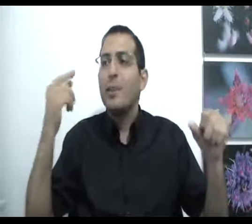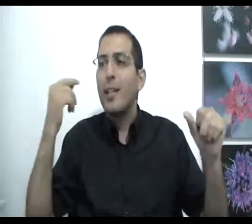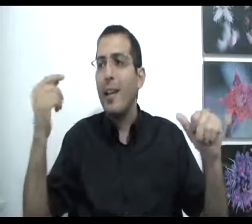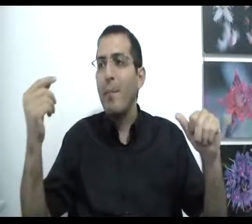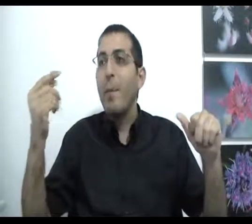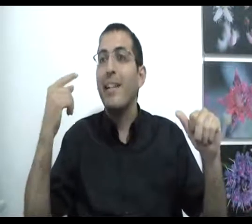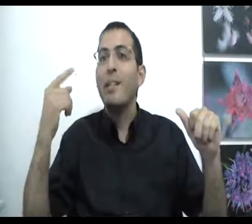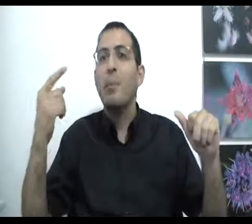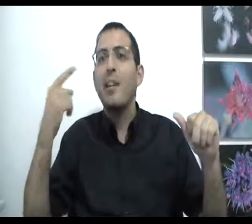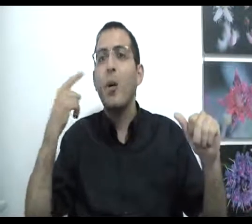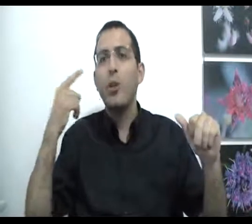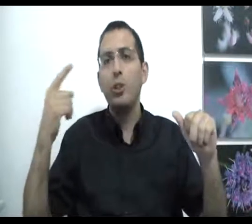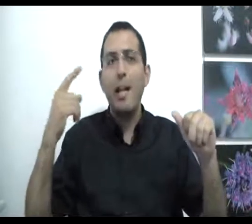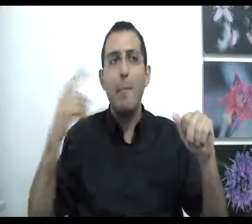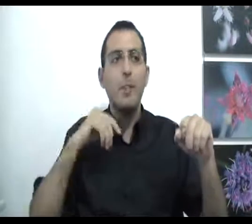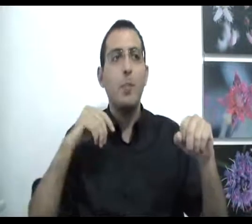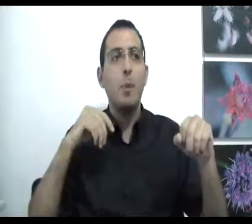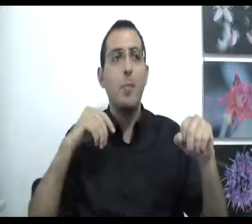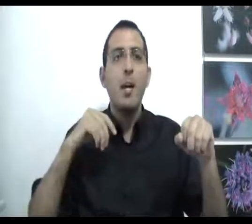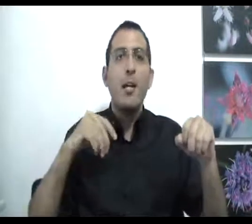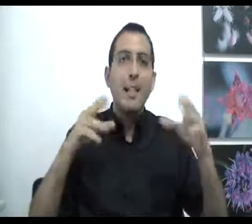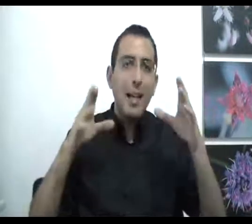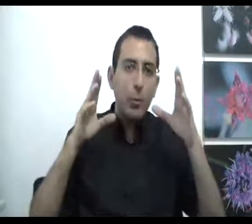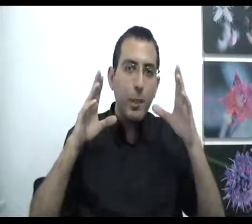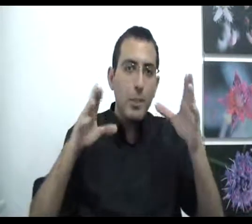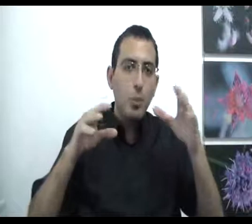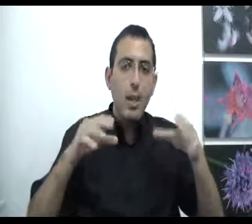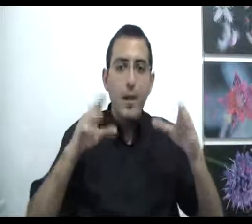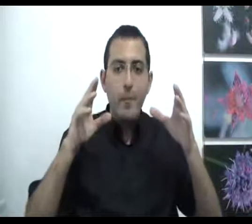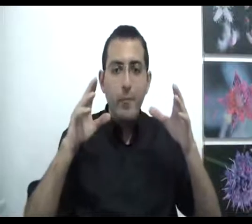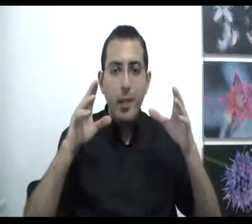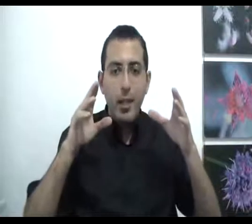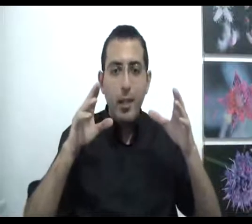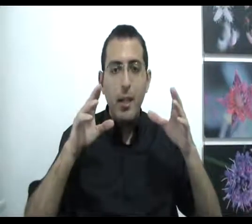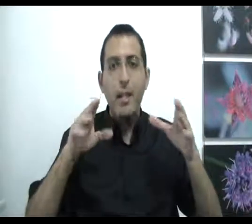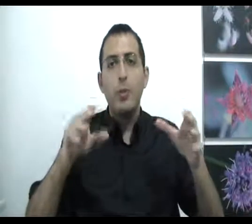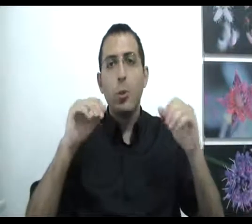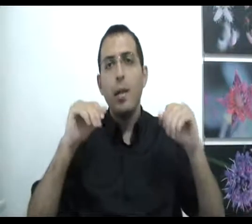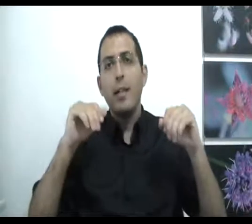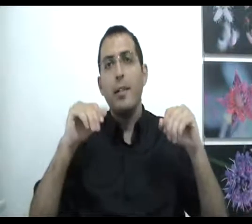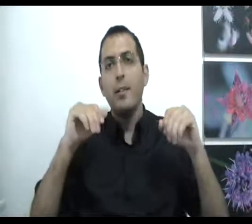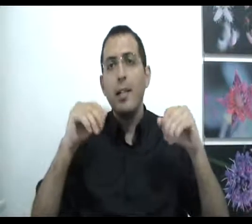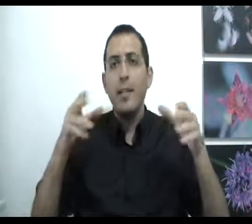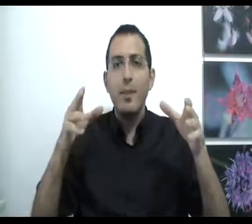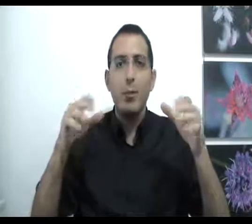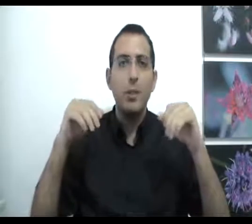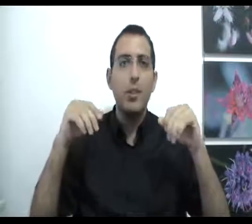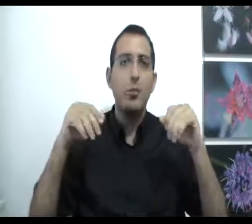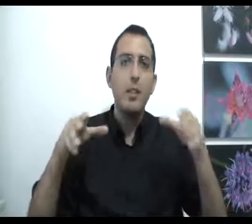משקרים במידת ביטחון שלהם במה שהם אומרים. נניח לדוגמה שיש מולך שולחן. נניח הביט לדוגמה שלה שולחן. יש